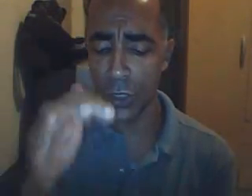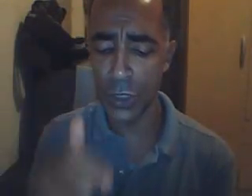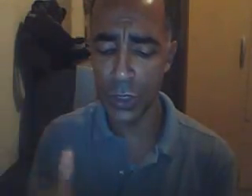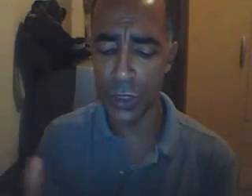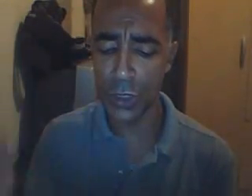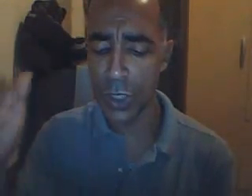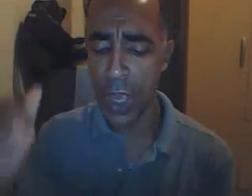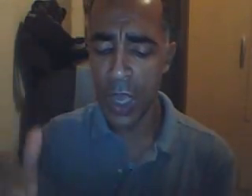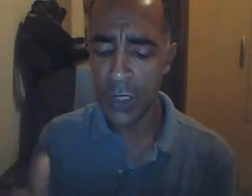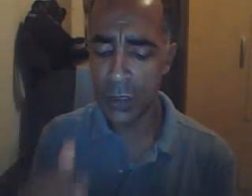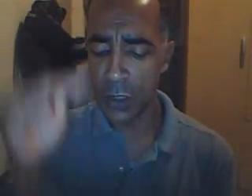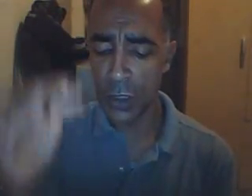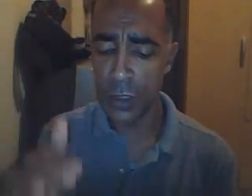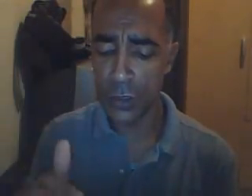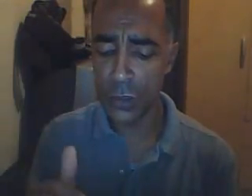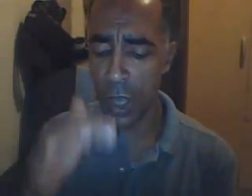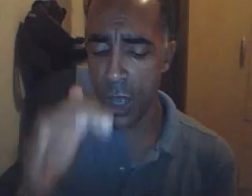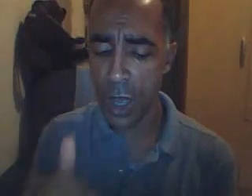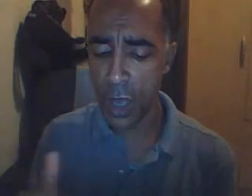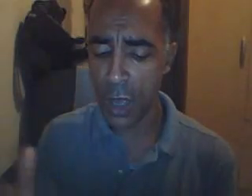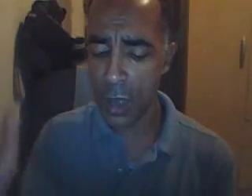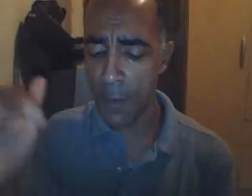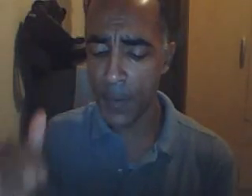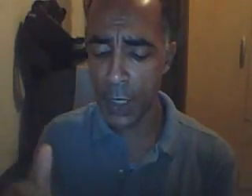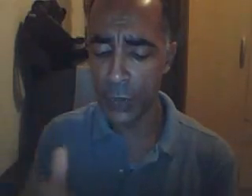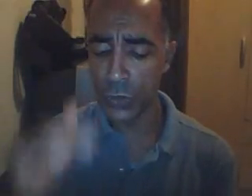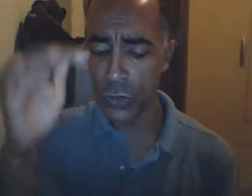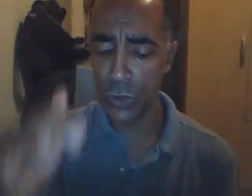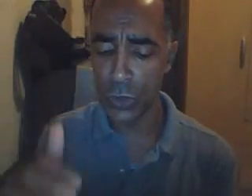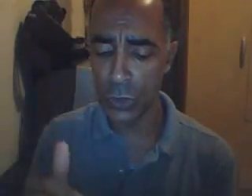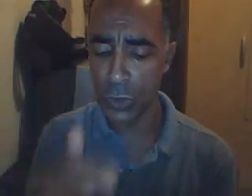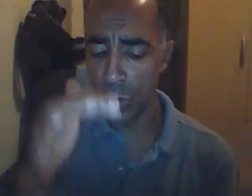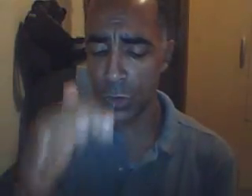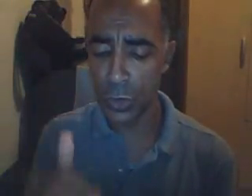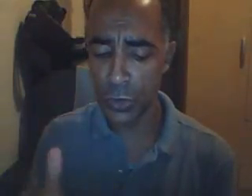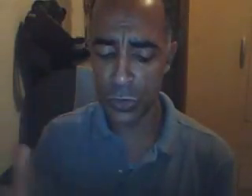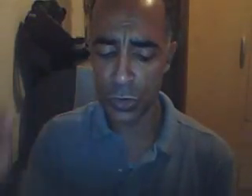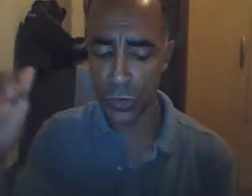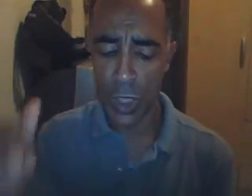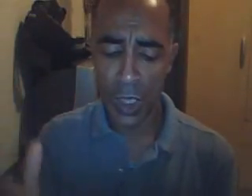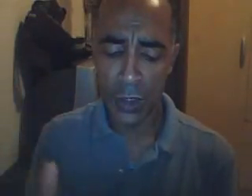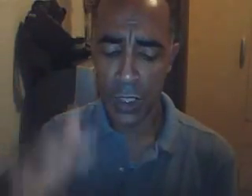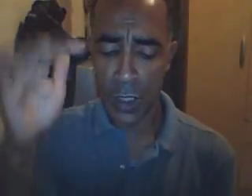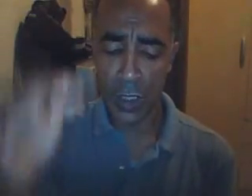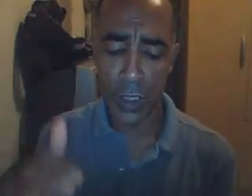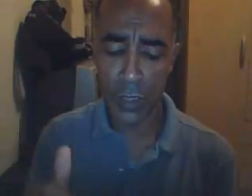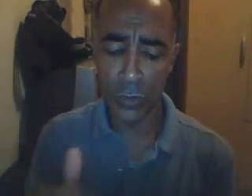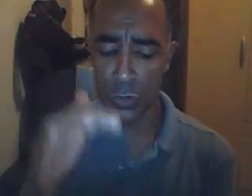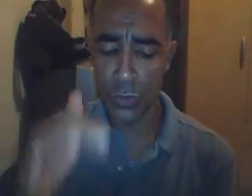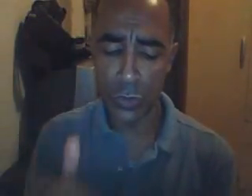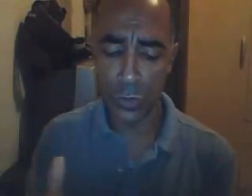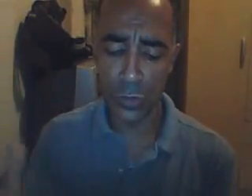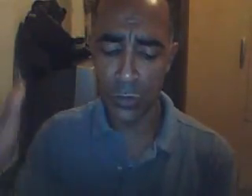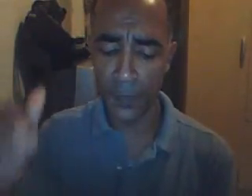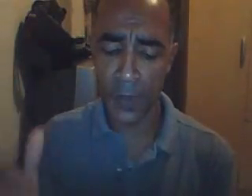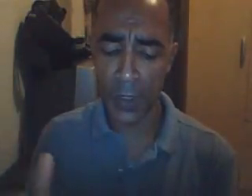Sem sombra de noite, sem nuvem